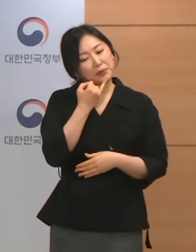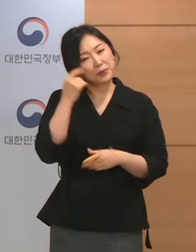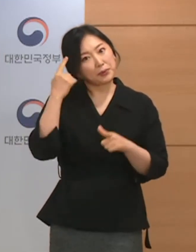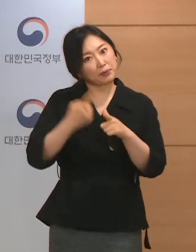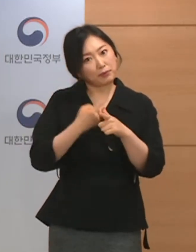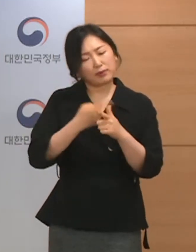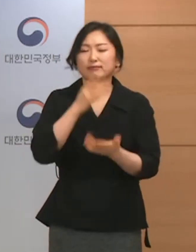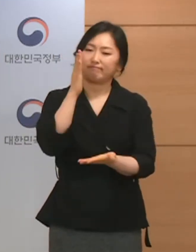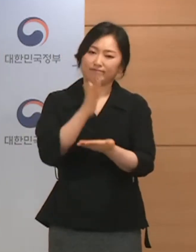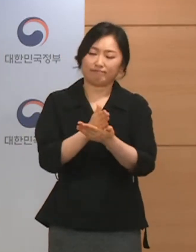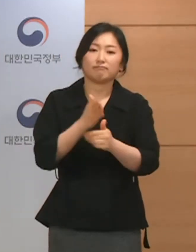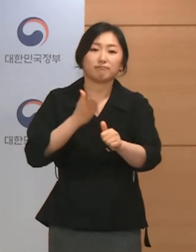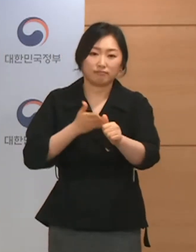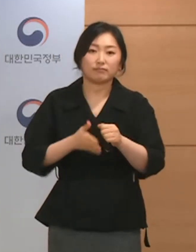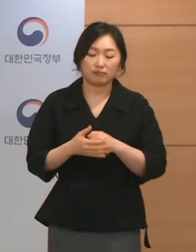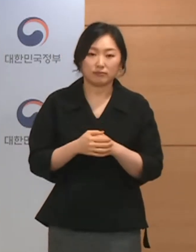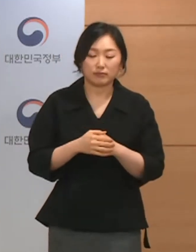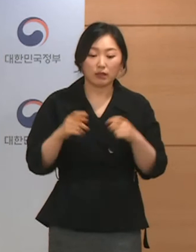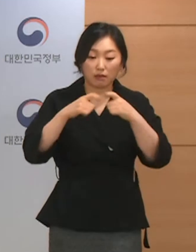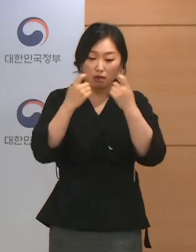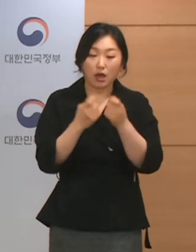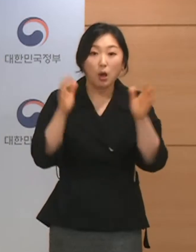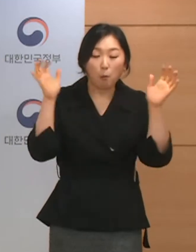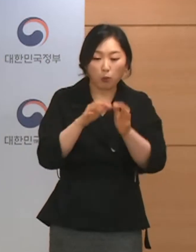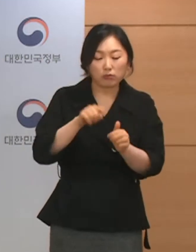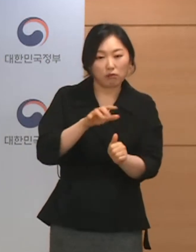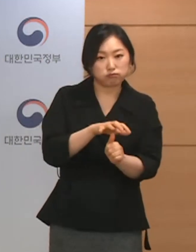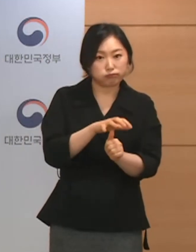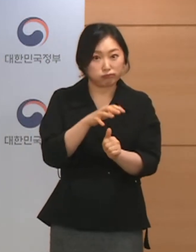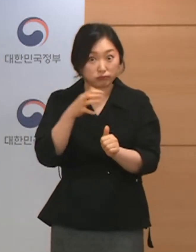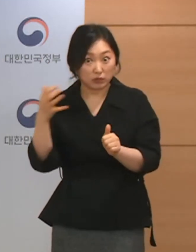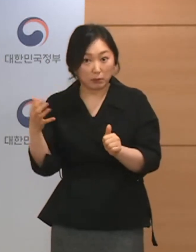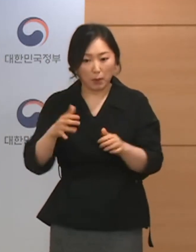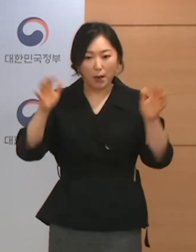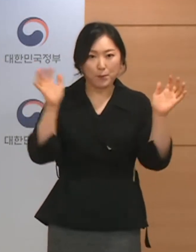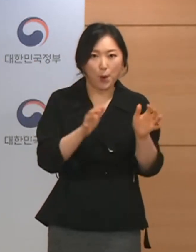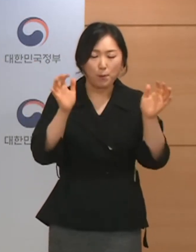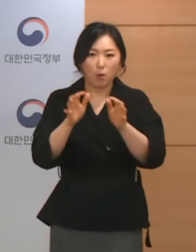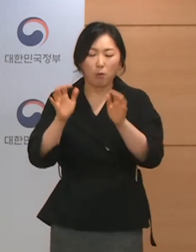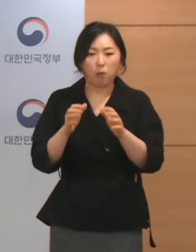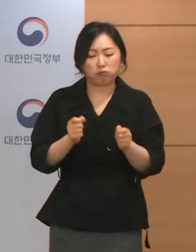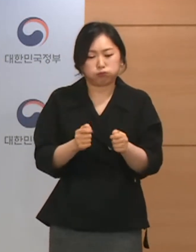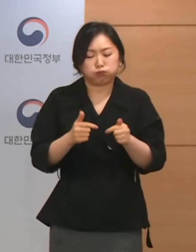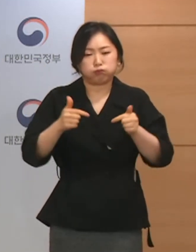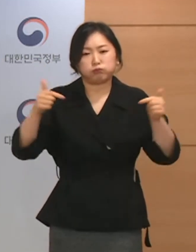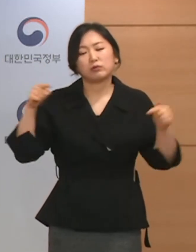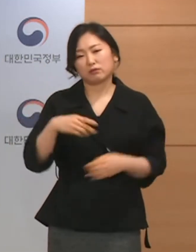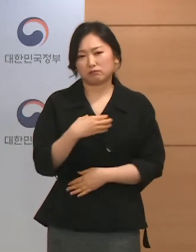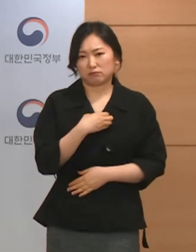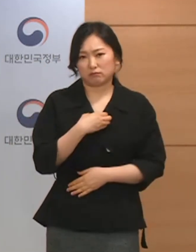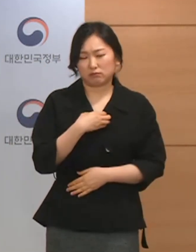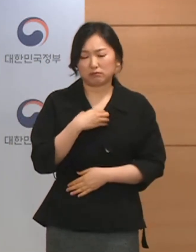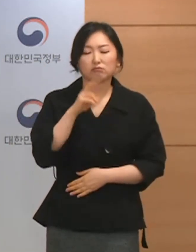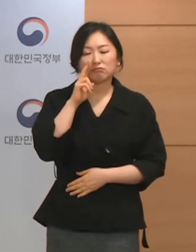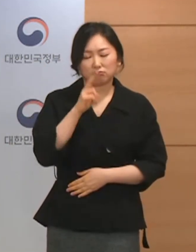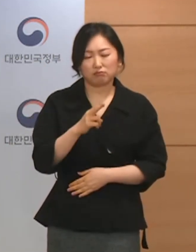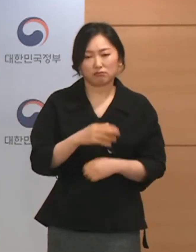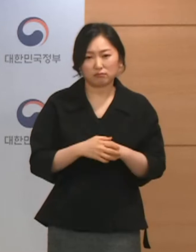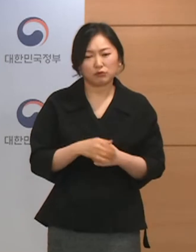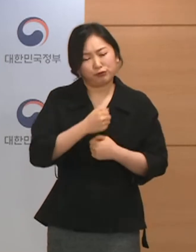사적 모임 제한이 완화되며 모임이 급증할 가능성이 있어 주의가 필요합니다.